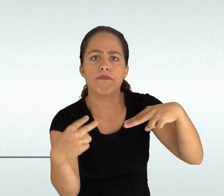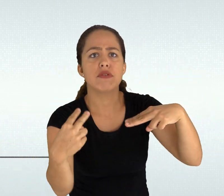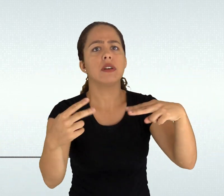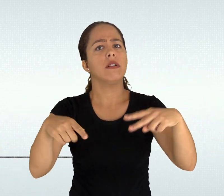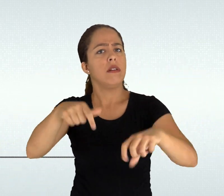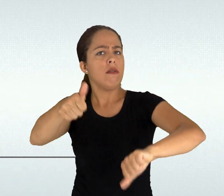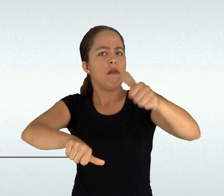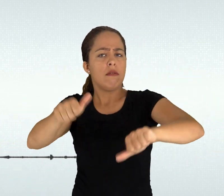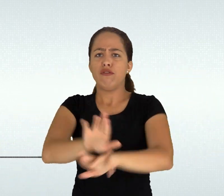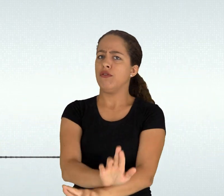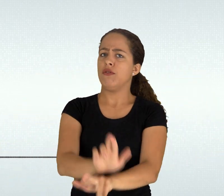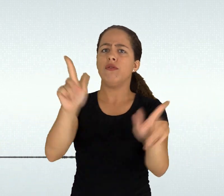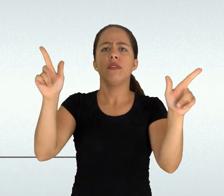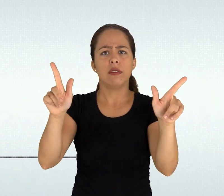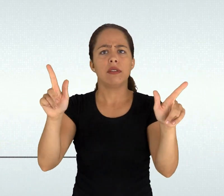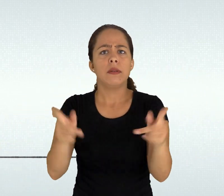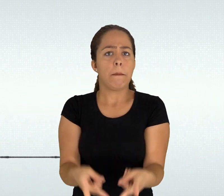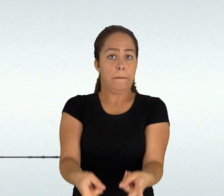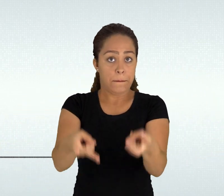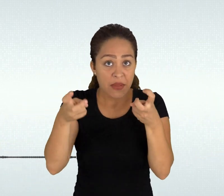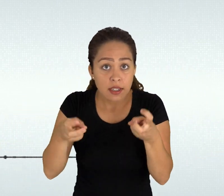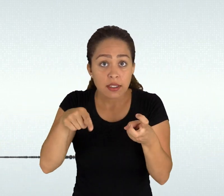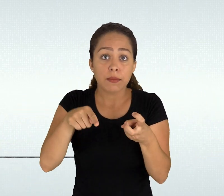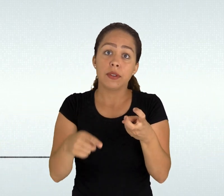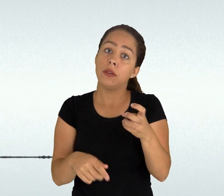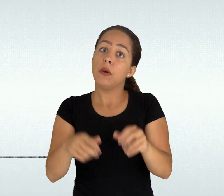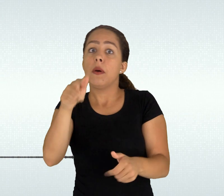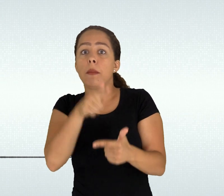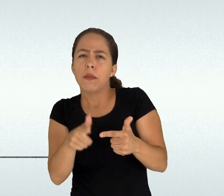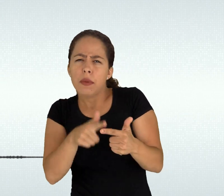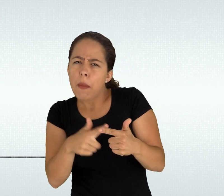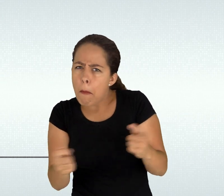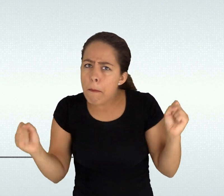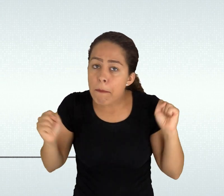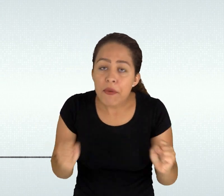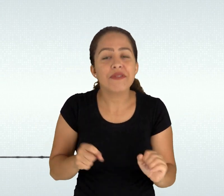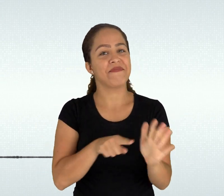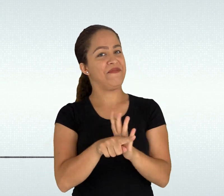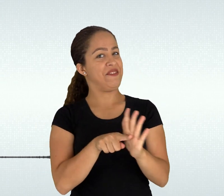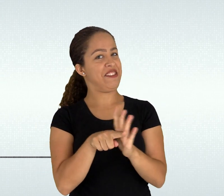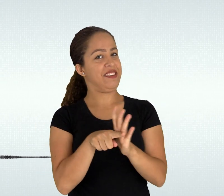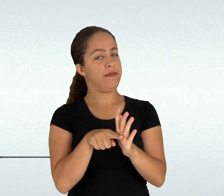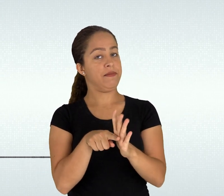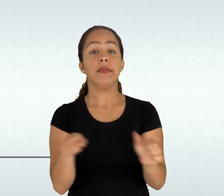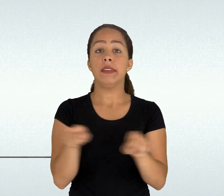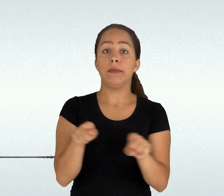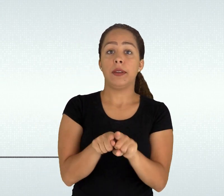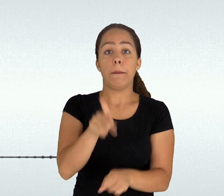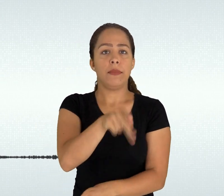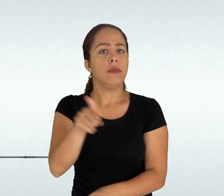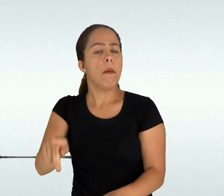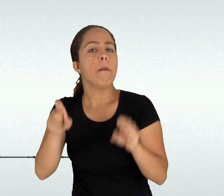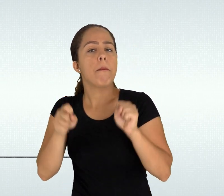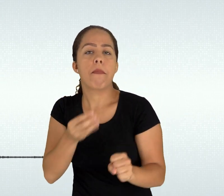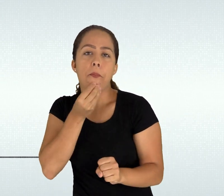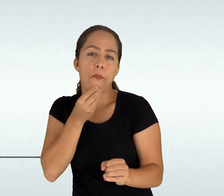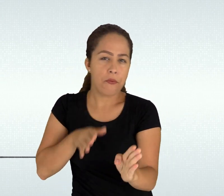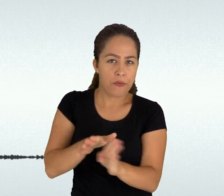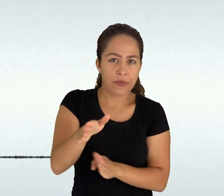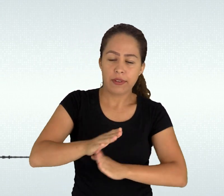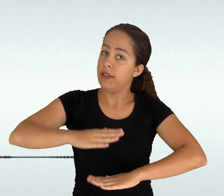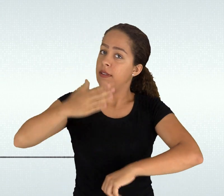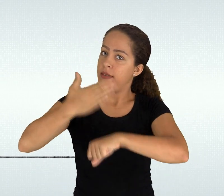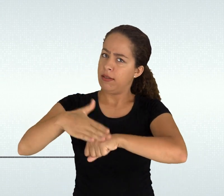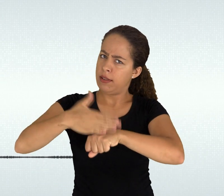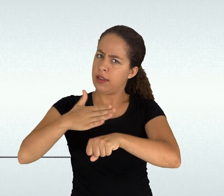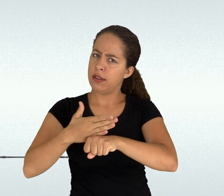e mais que caminhos podemos seguir para alinhar melhor nossa prática pedagógica